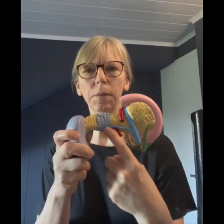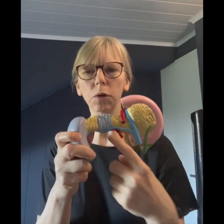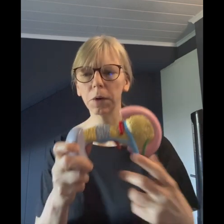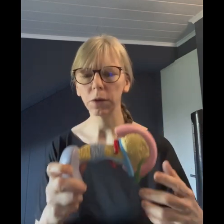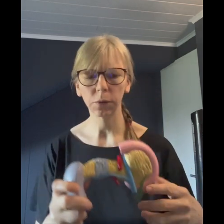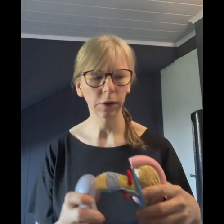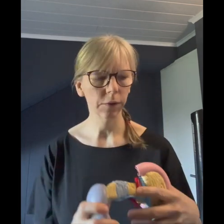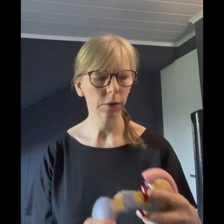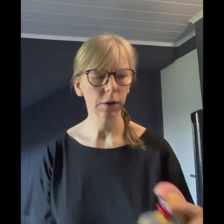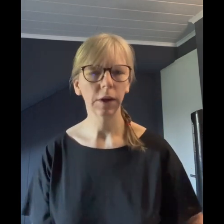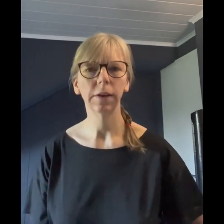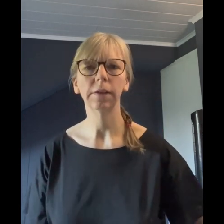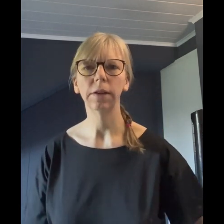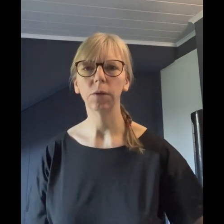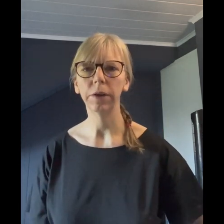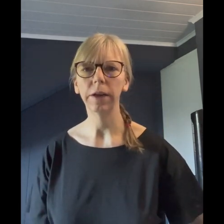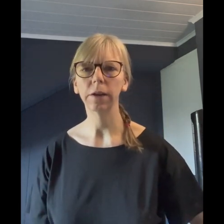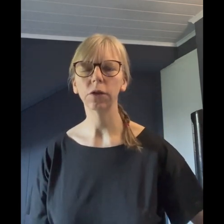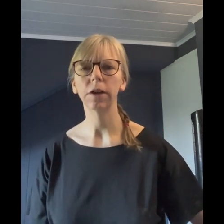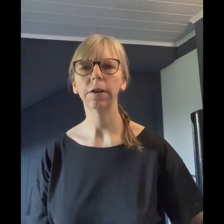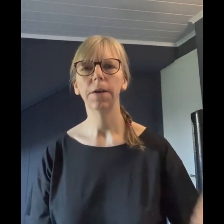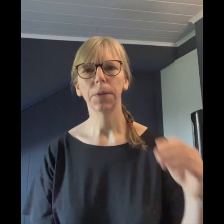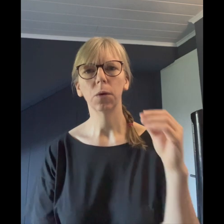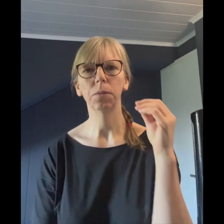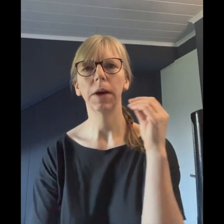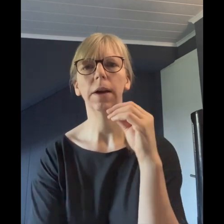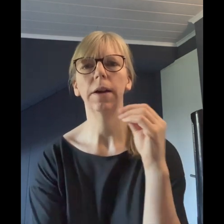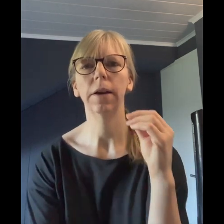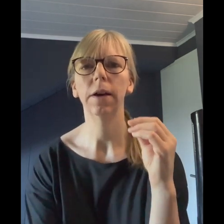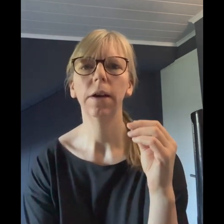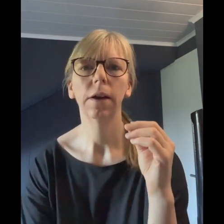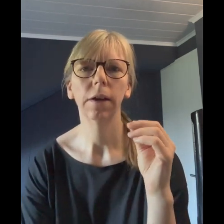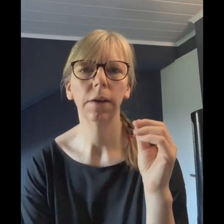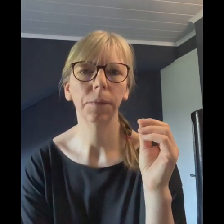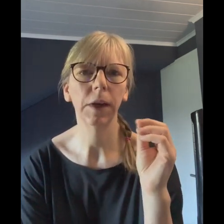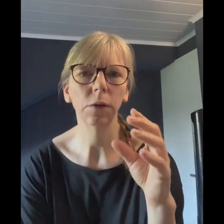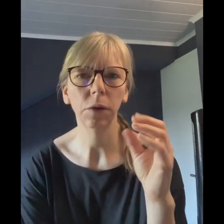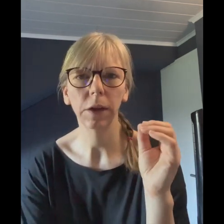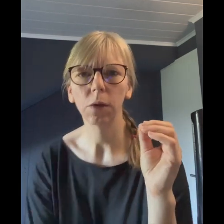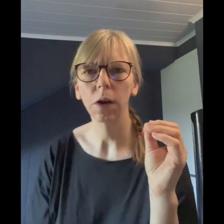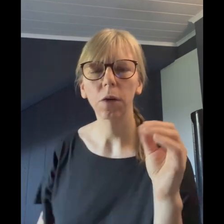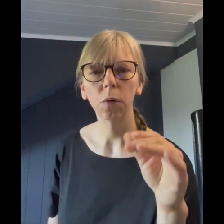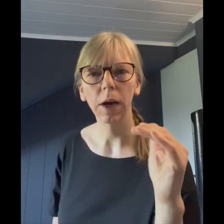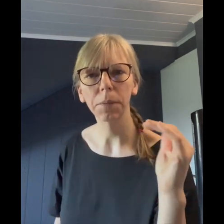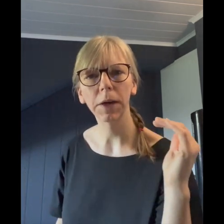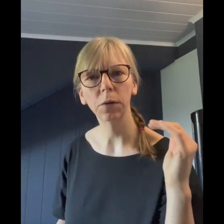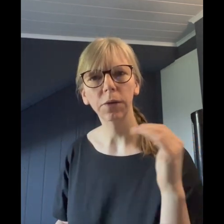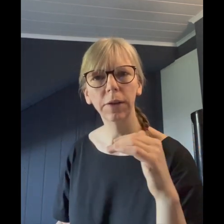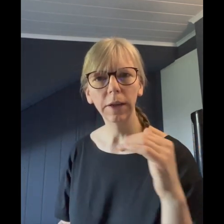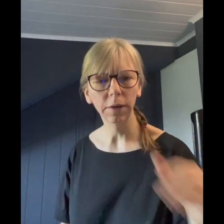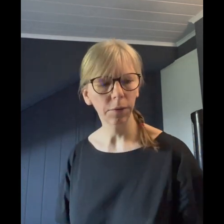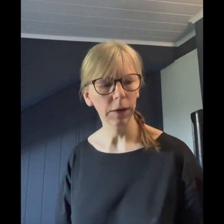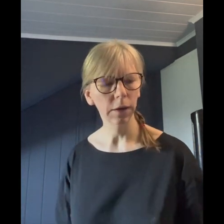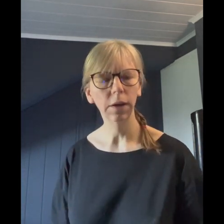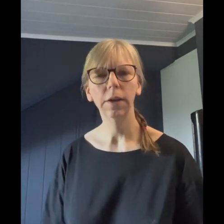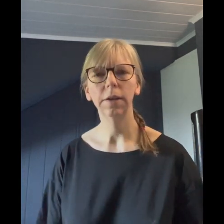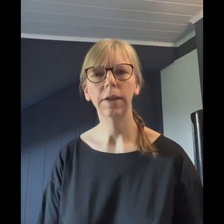Bauchspeicheldose, hier wird das Insulin hergestellt und bei einer Keto-Diät oder Low Carb reduzieren wir die